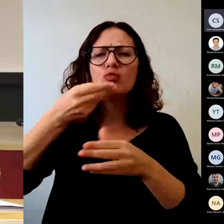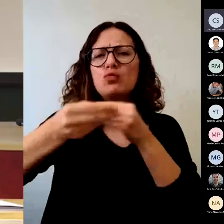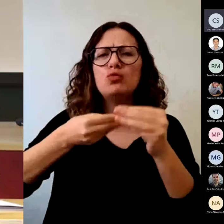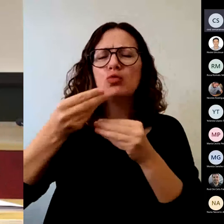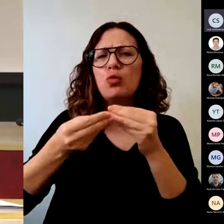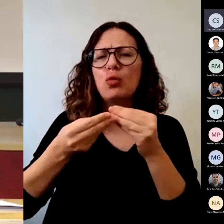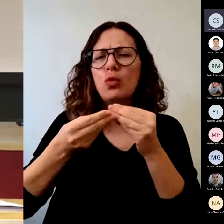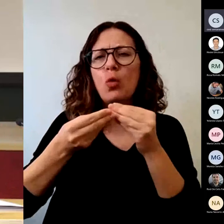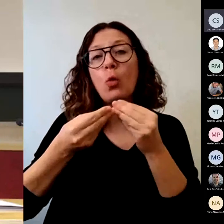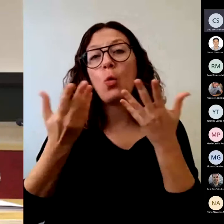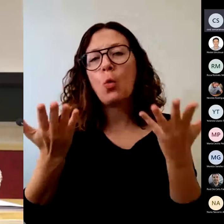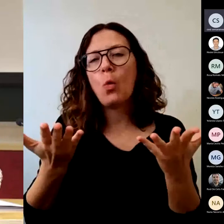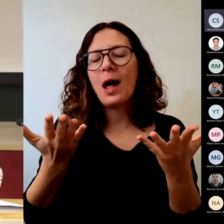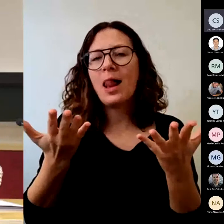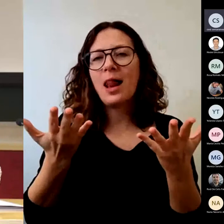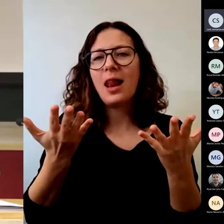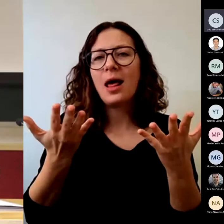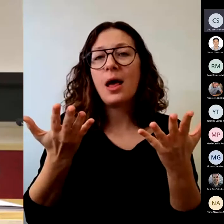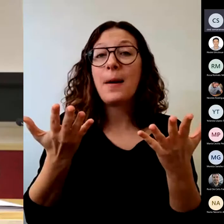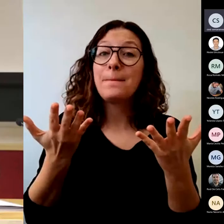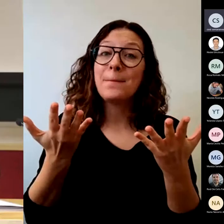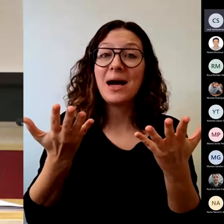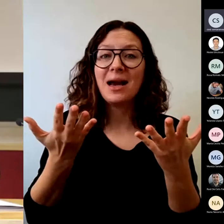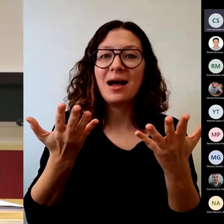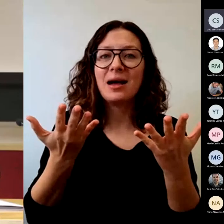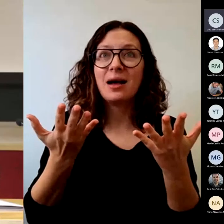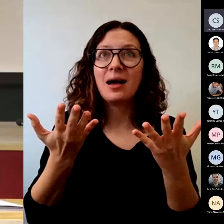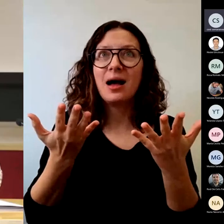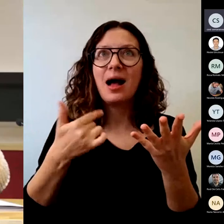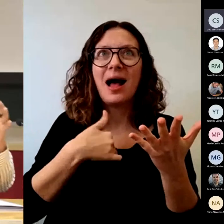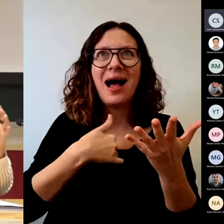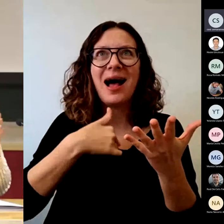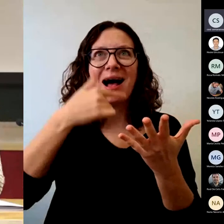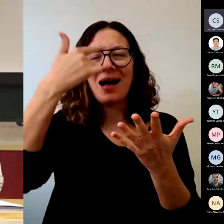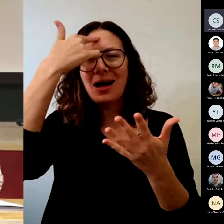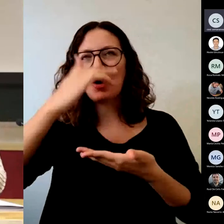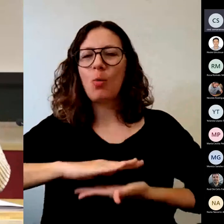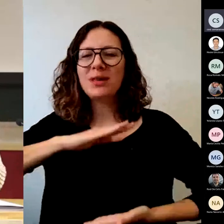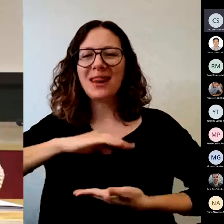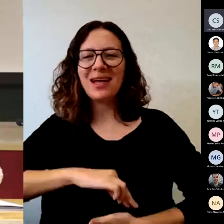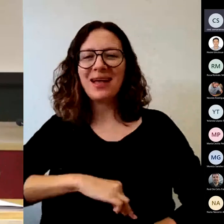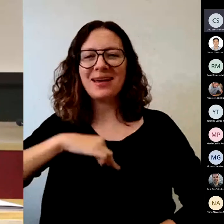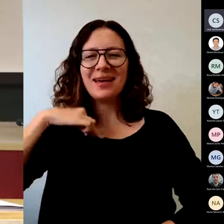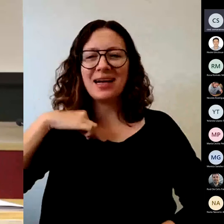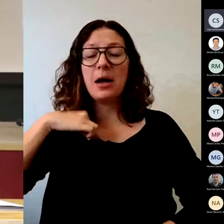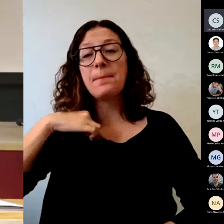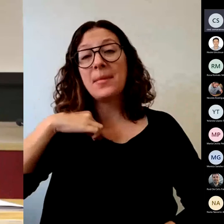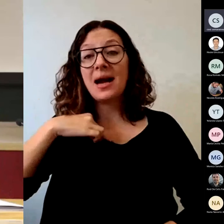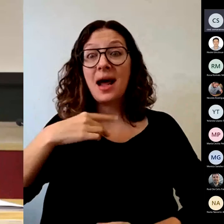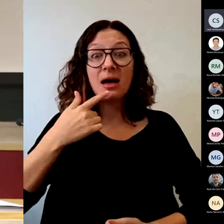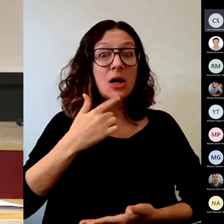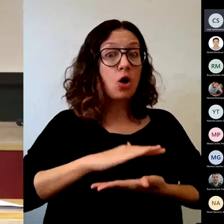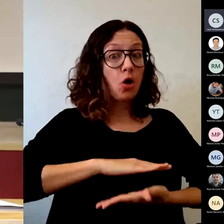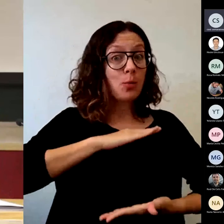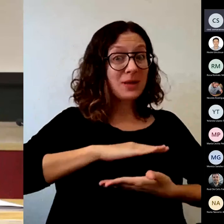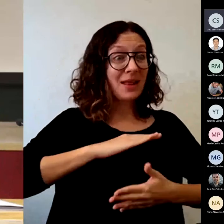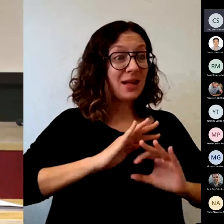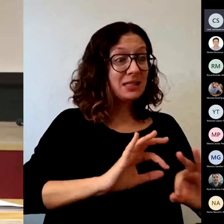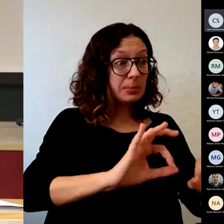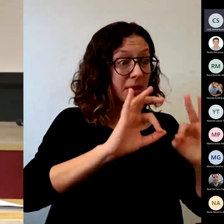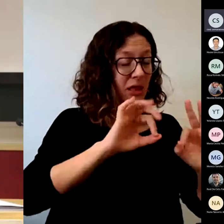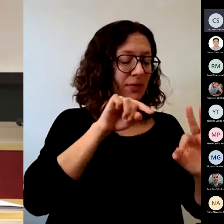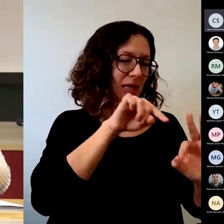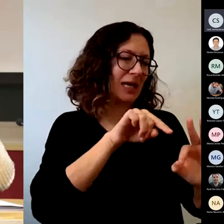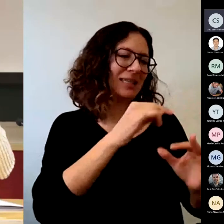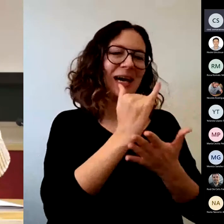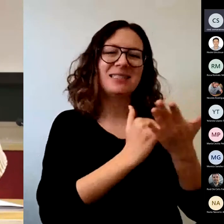para, y ahora ya pienso en competencias genéricas, para además de que trabajen competencias específicas